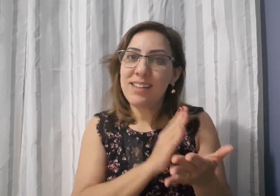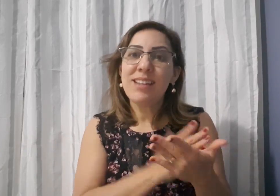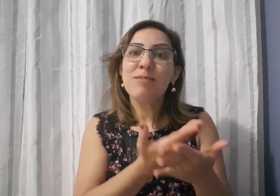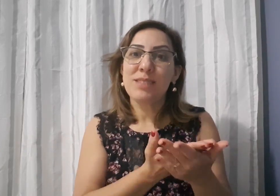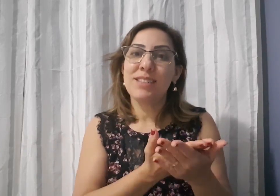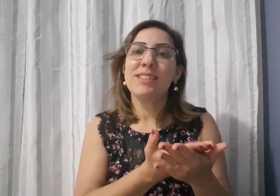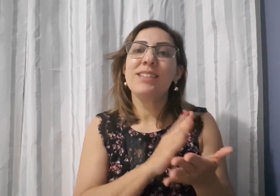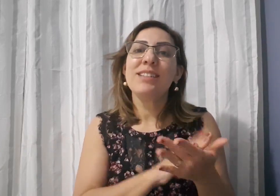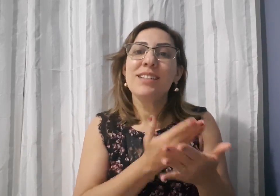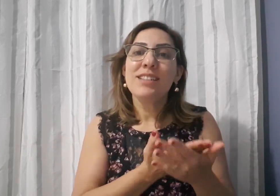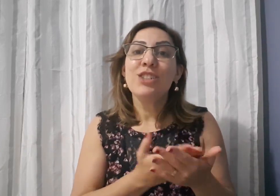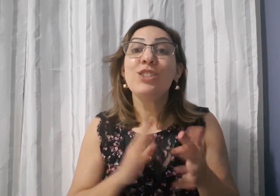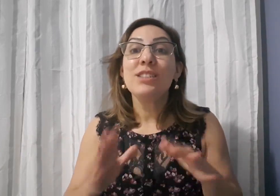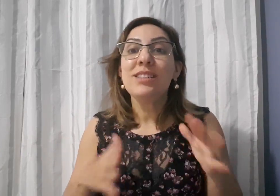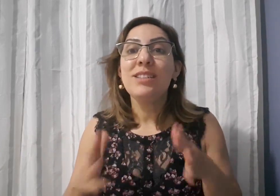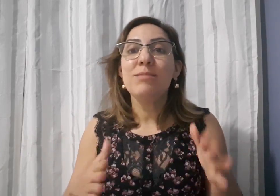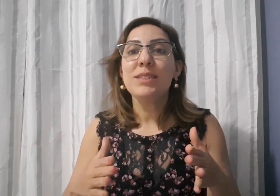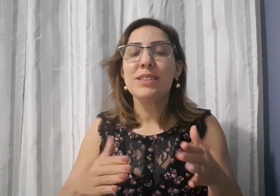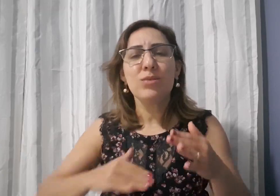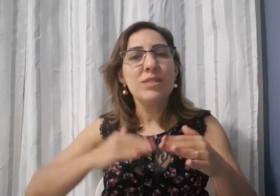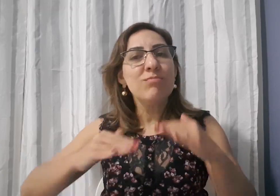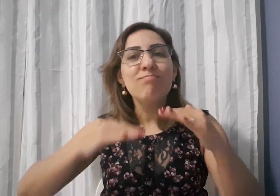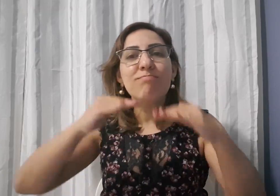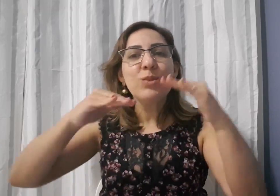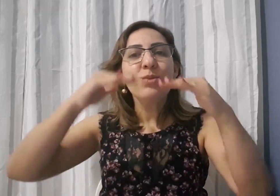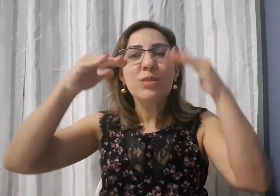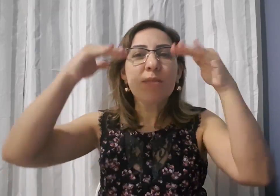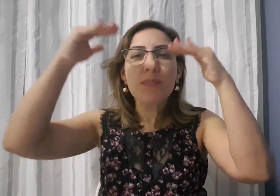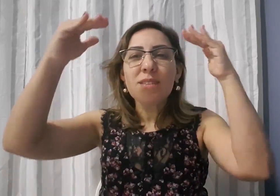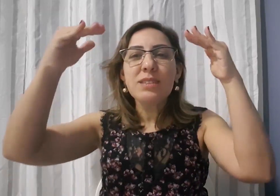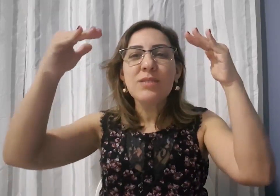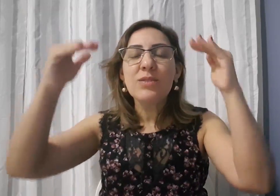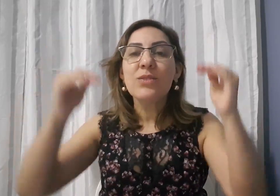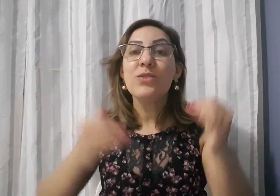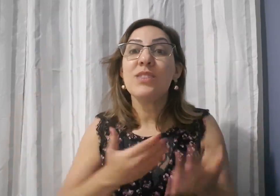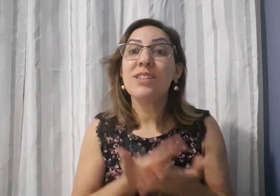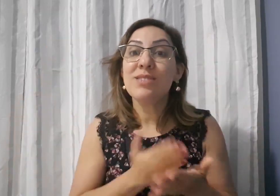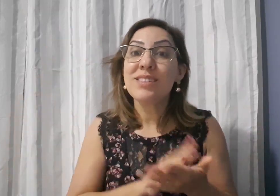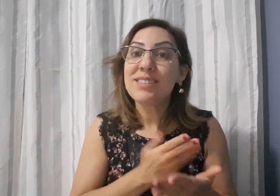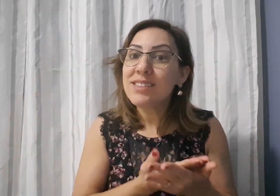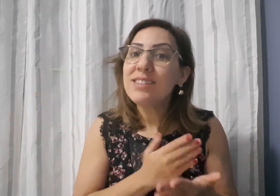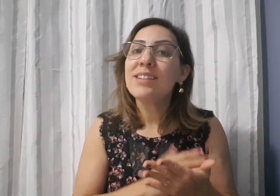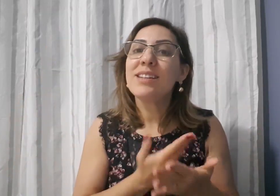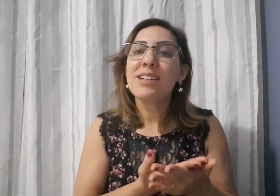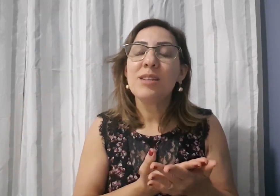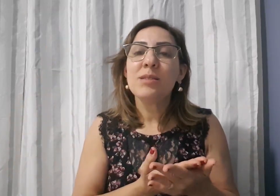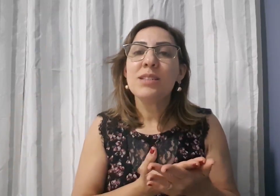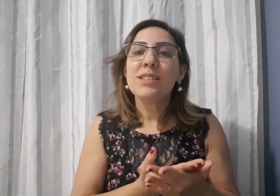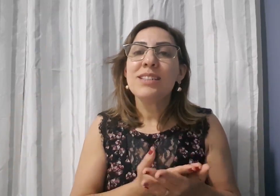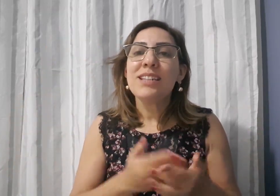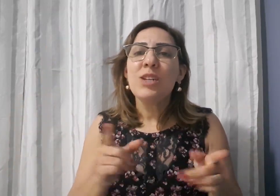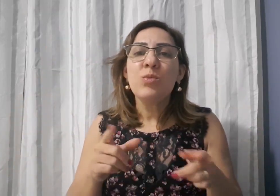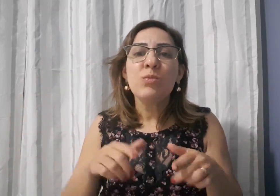Eu também comecei a estudar Interpretar a Libras E eu vou me desenvolvendo cada vez mais